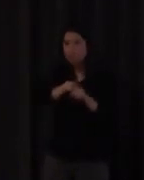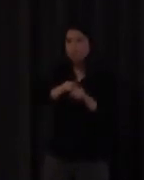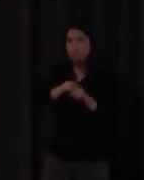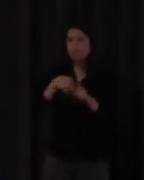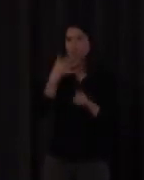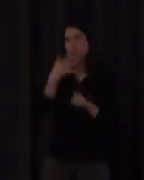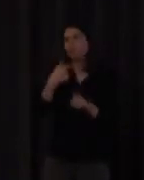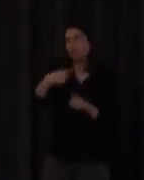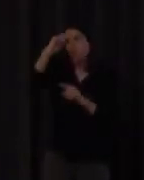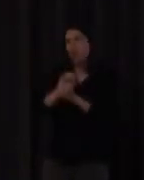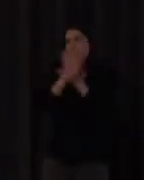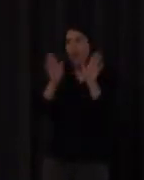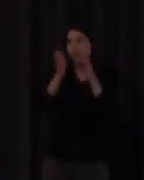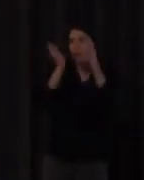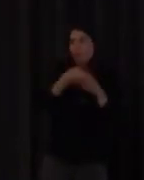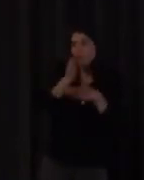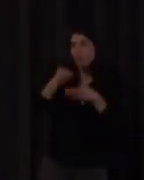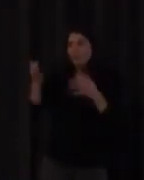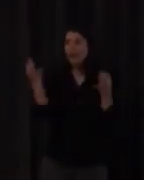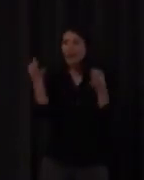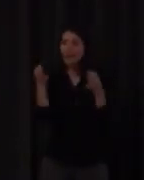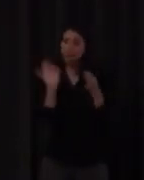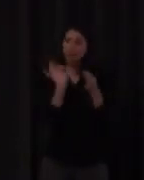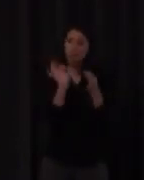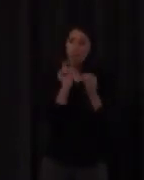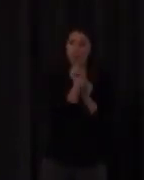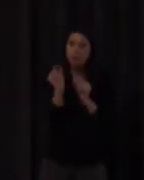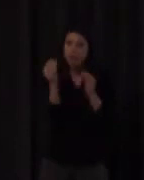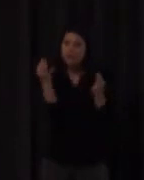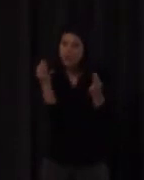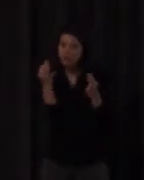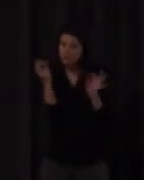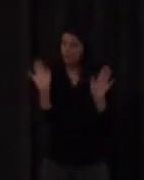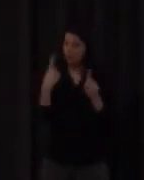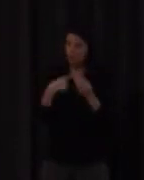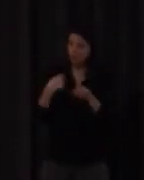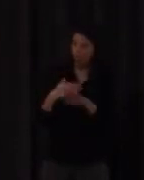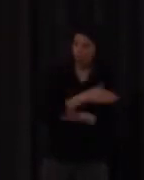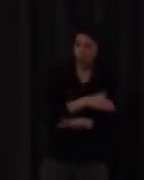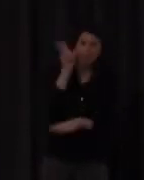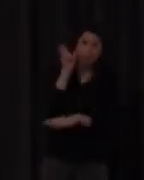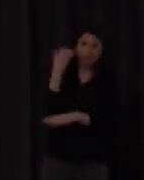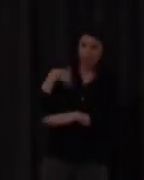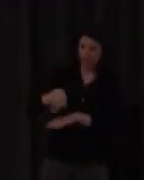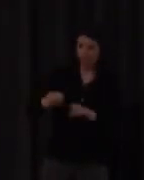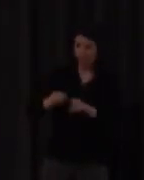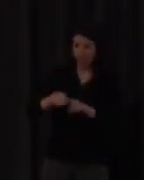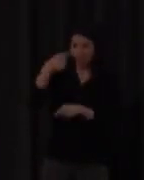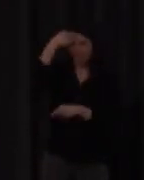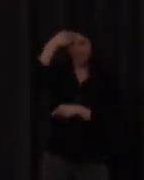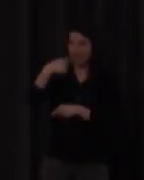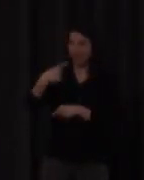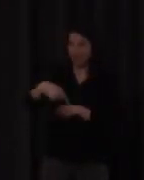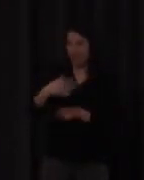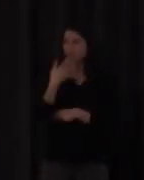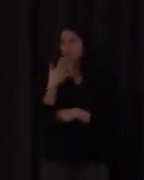fonema cuáles son las distinciones fonológicas y demás pero porque yo he oído tengo el ejemplo claro también ahora